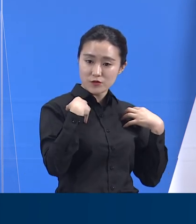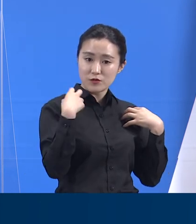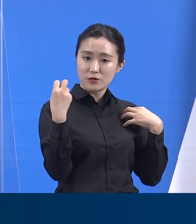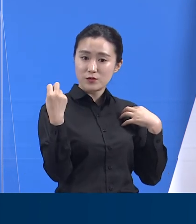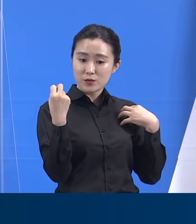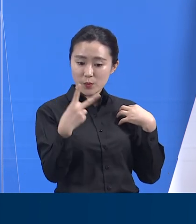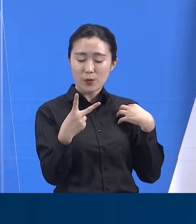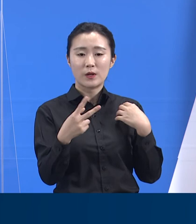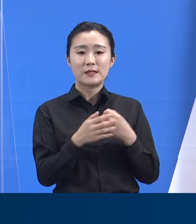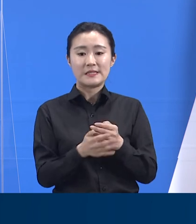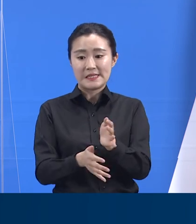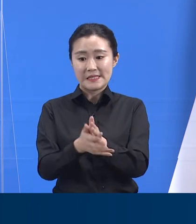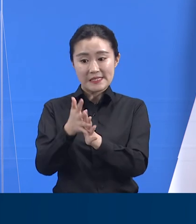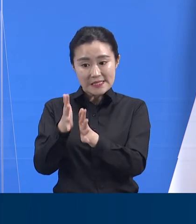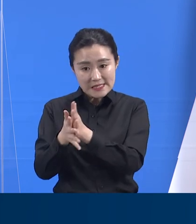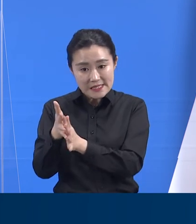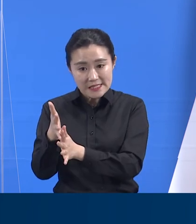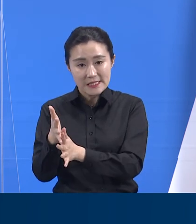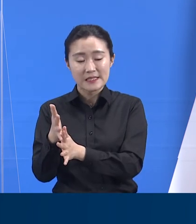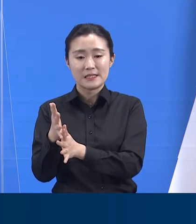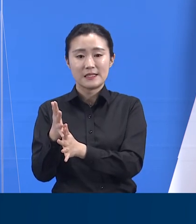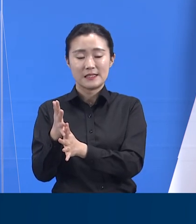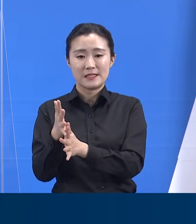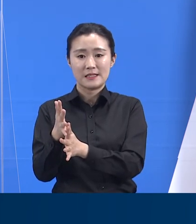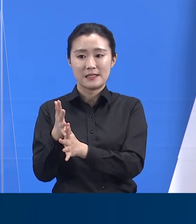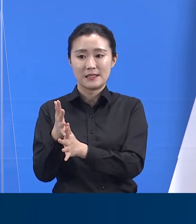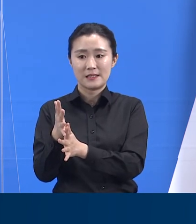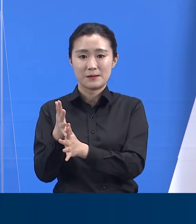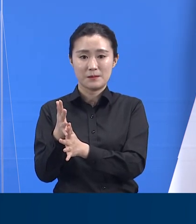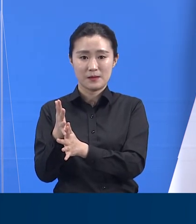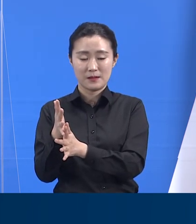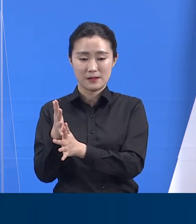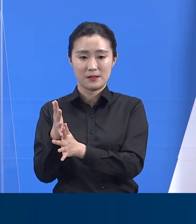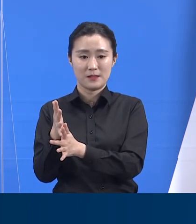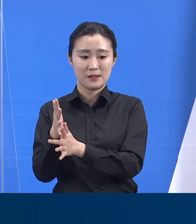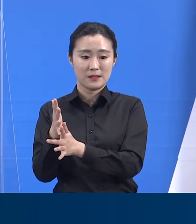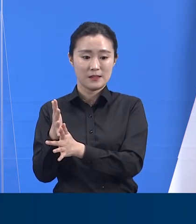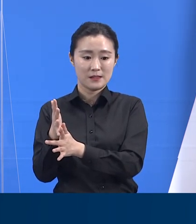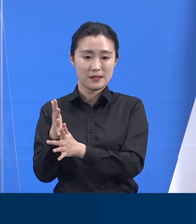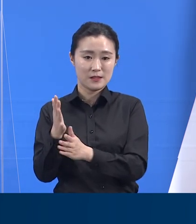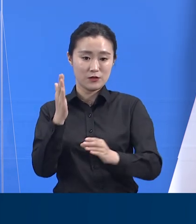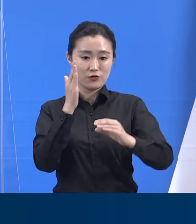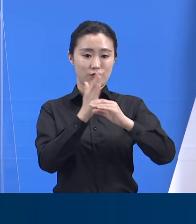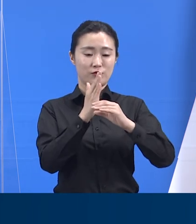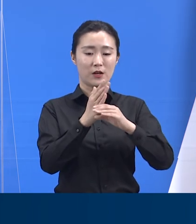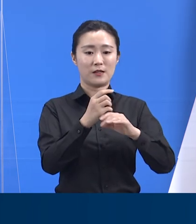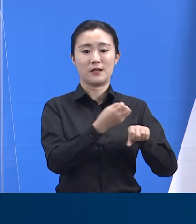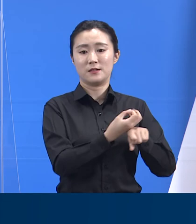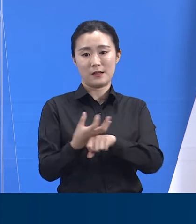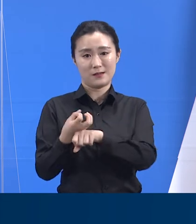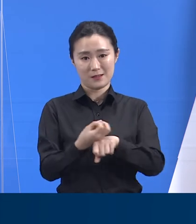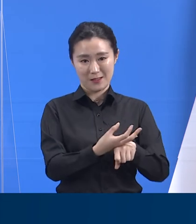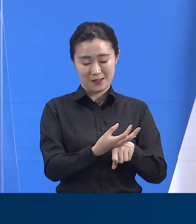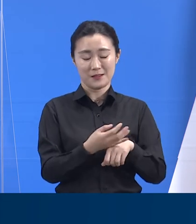사이에서 소통 그리고 조정의 통로 역할을 책임있게 수행해 가겠습니다. 감사합니다.